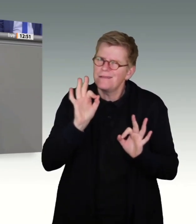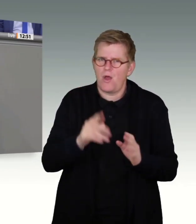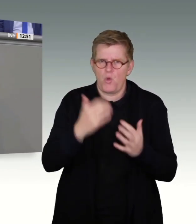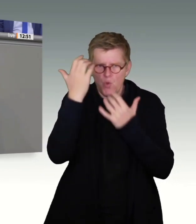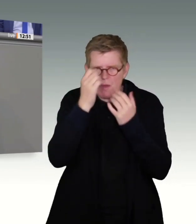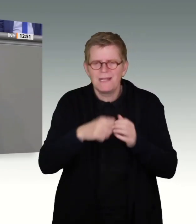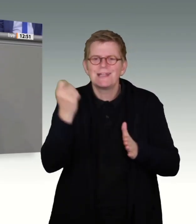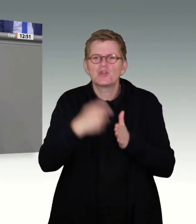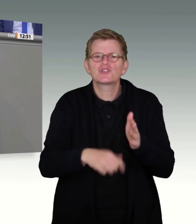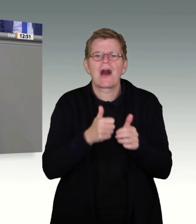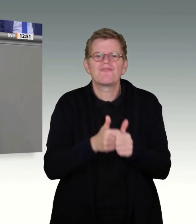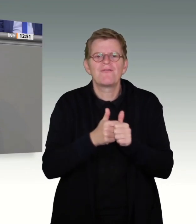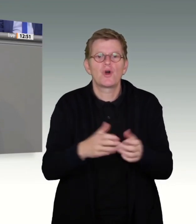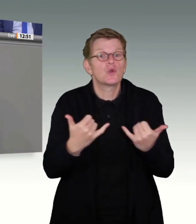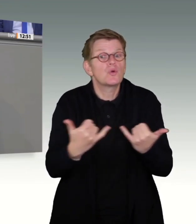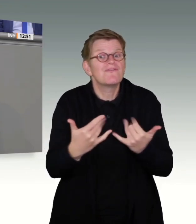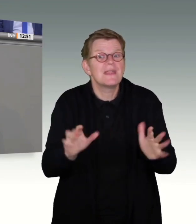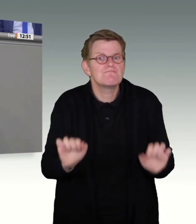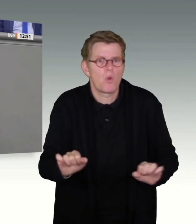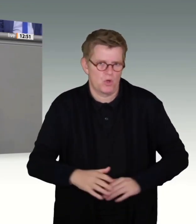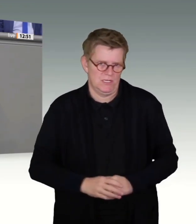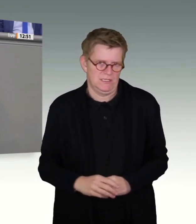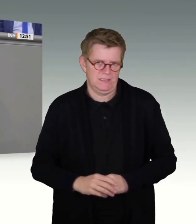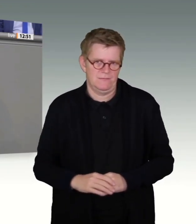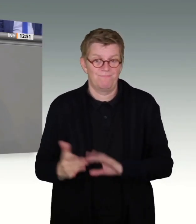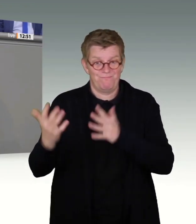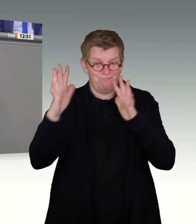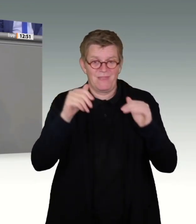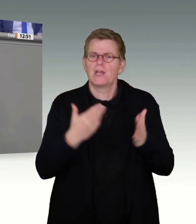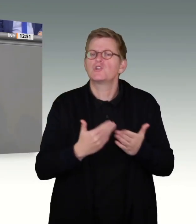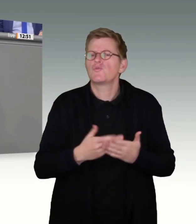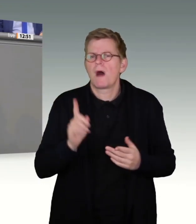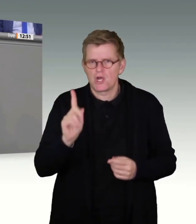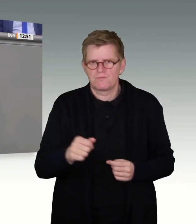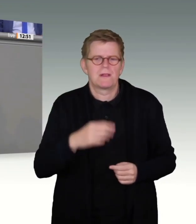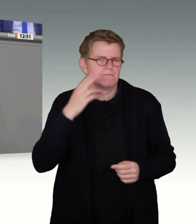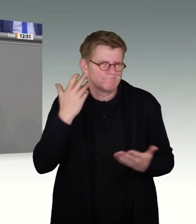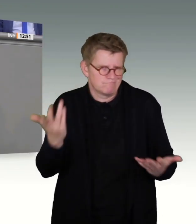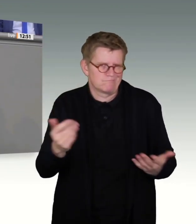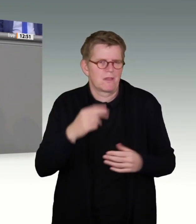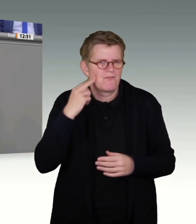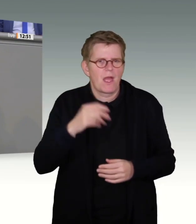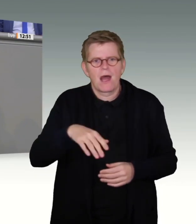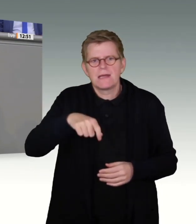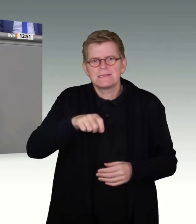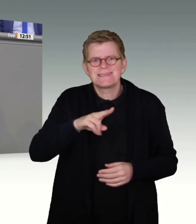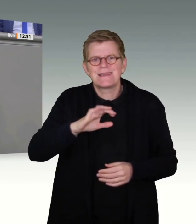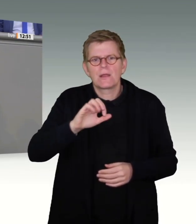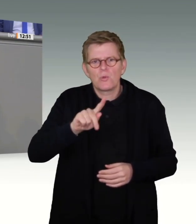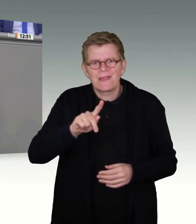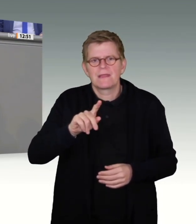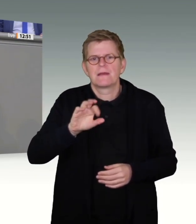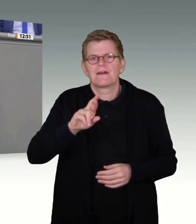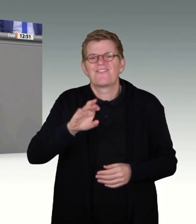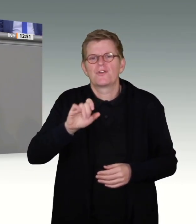Instrumente zur Strafverfolgung ausgesprochen. Zum Beispiel durch das sogenannte Quick-Free-Verfahren. Für dieses Verfahren